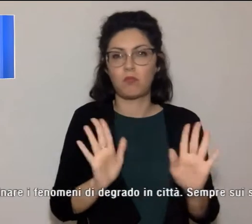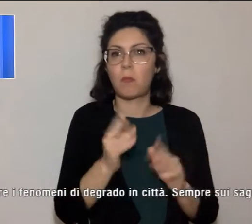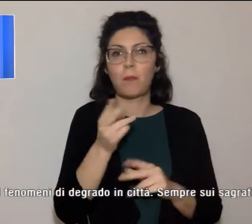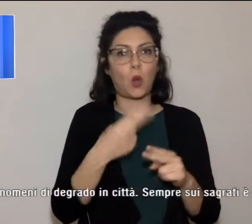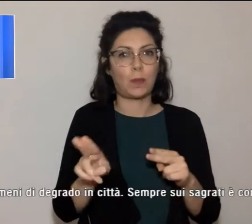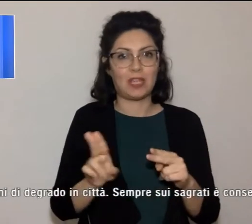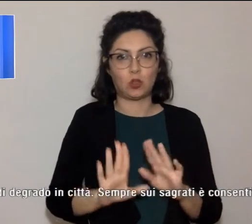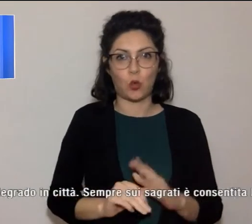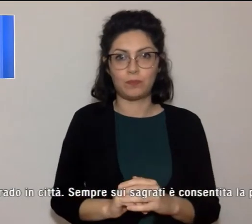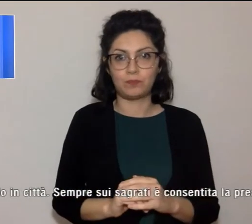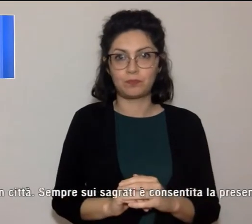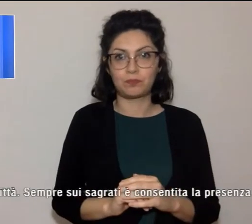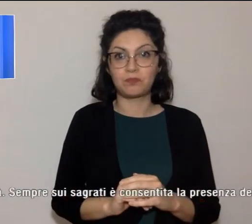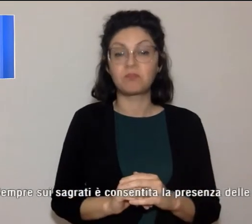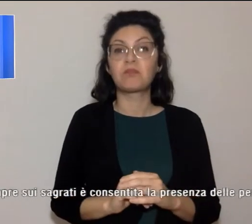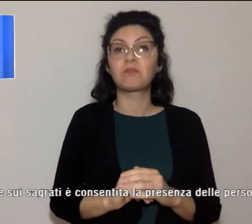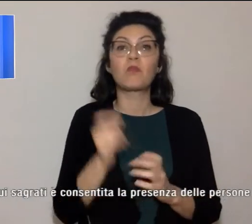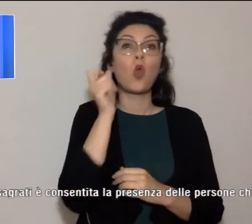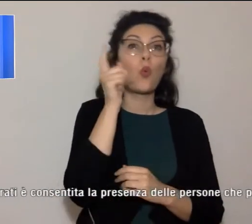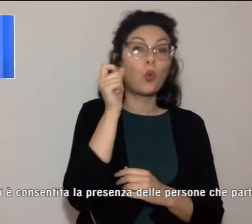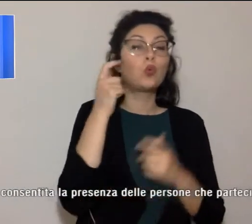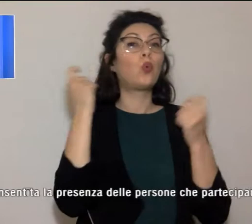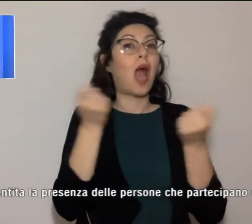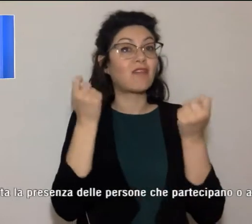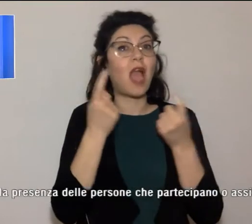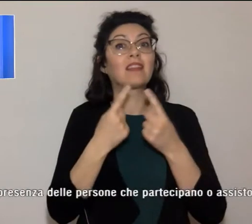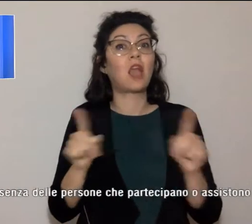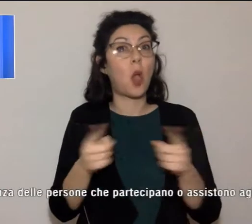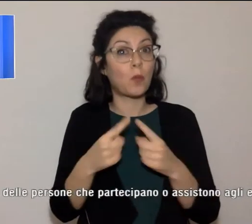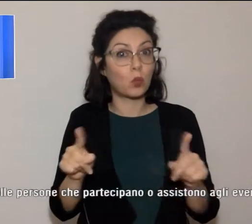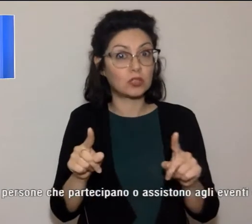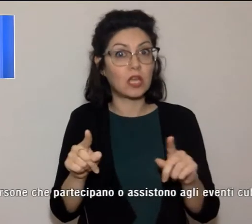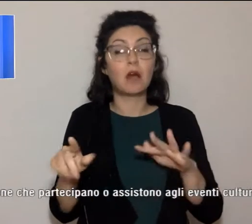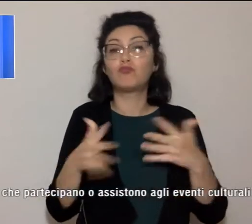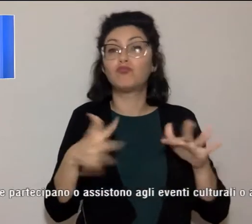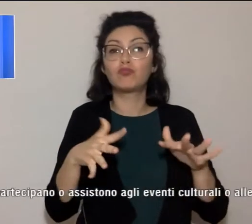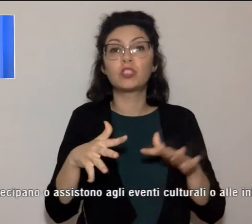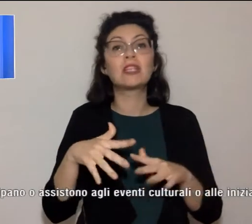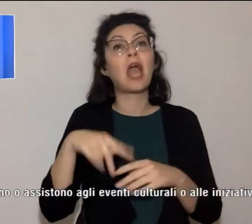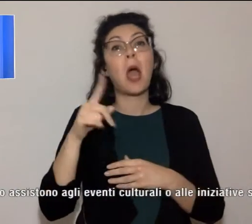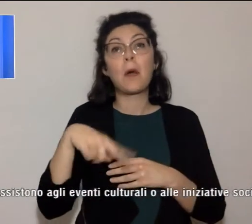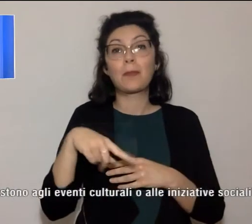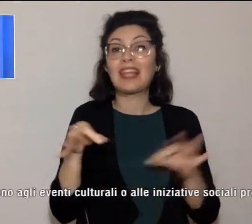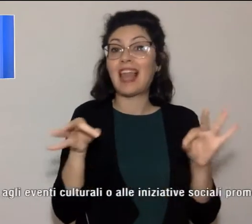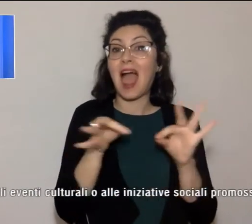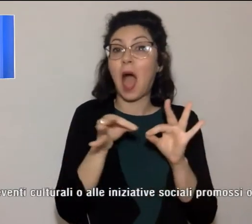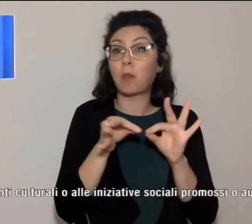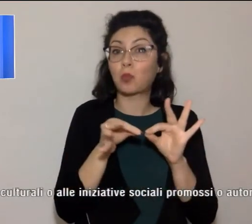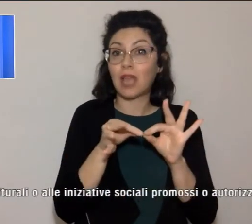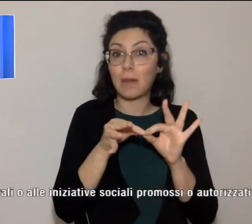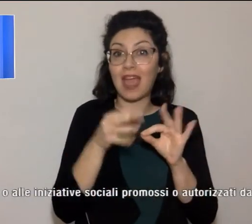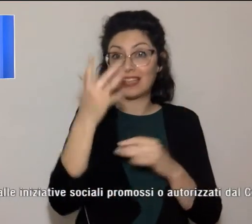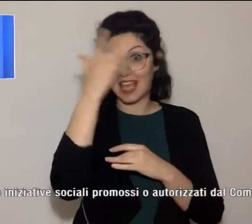Attraverso cultura, eventi e musica con circa mille appuntamenti estivi in tutti i quartieri,